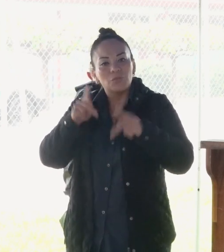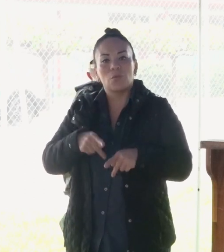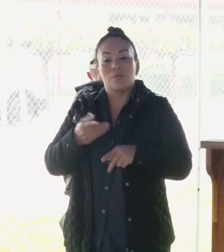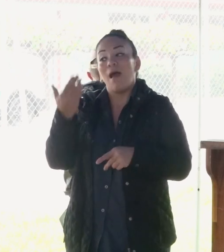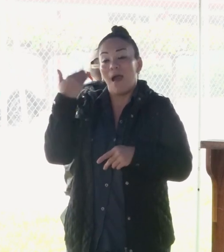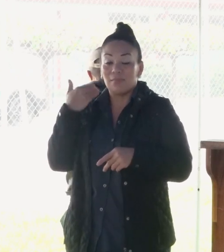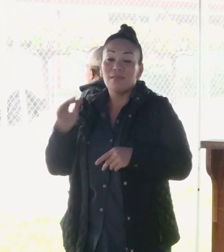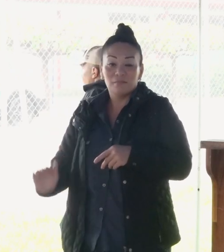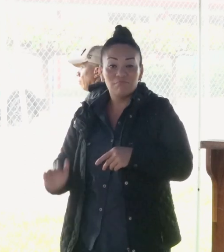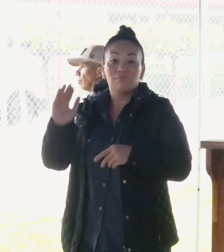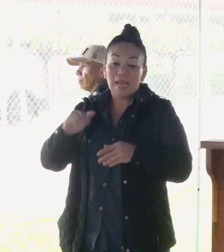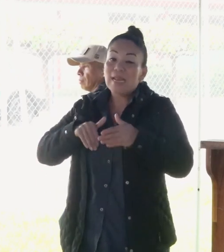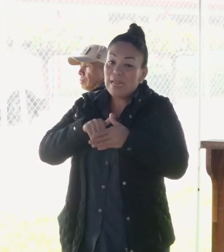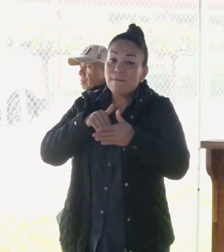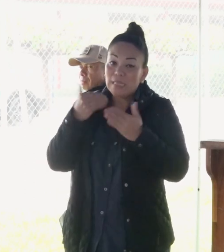limitaciones